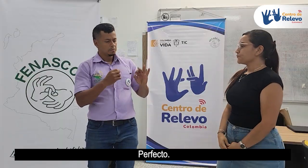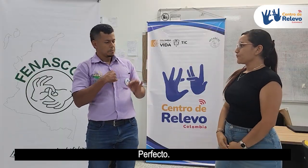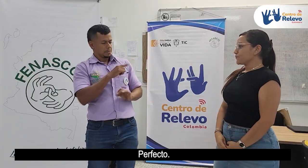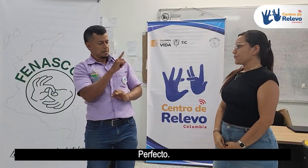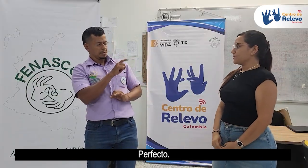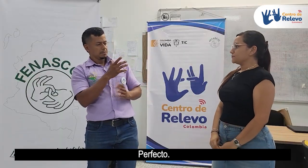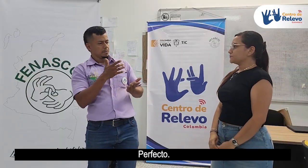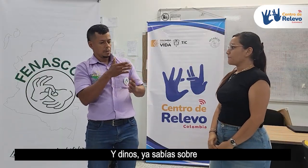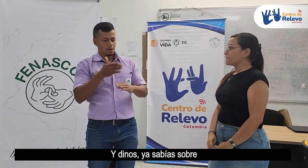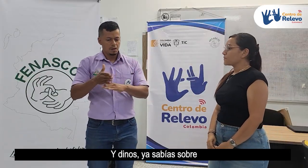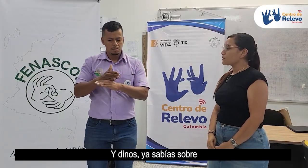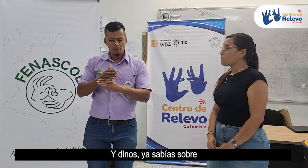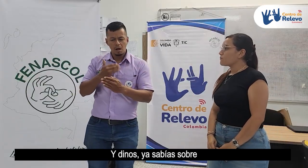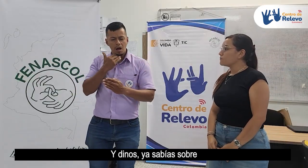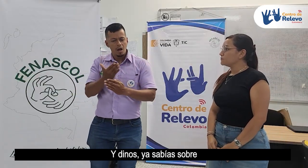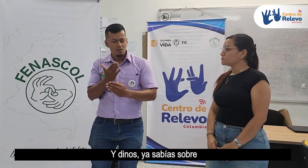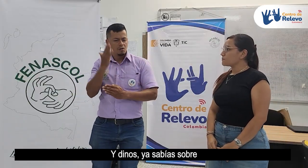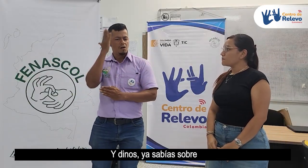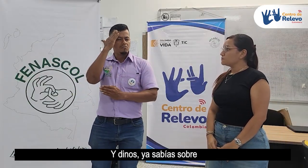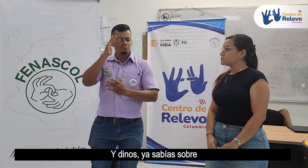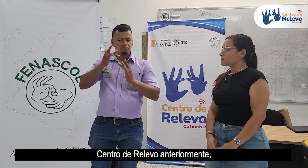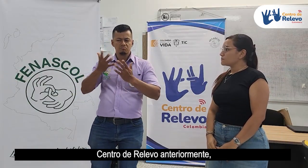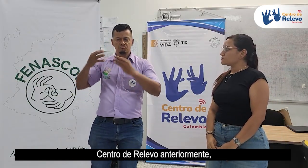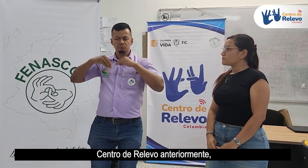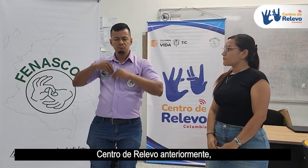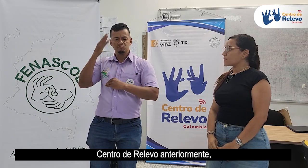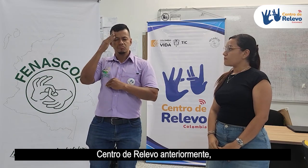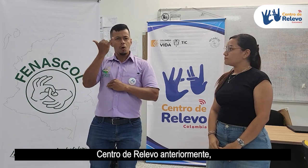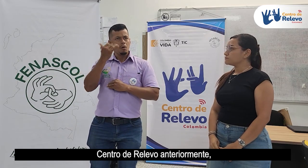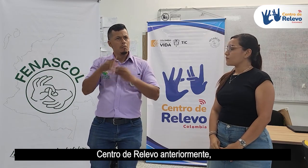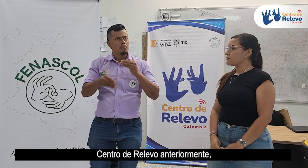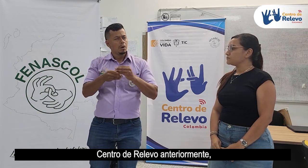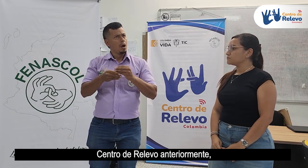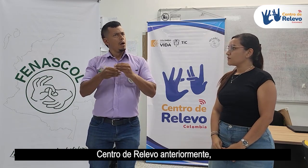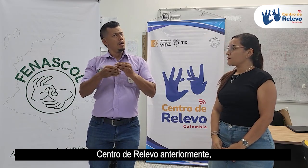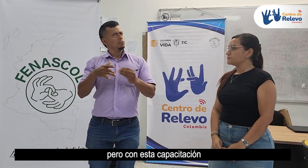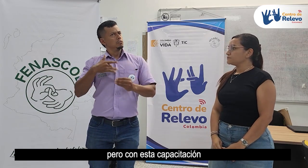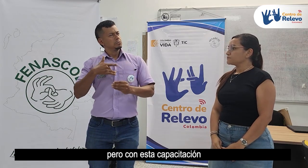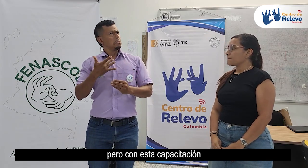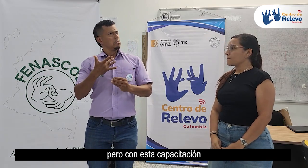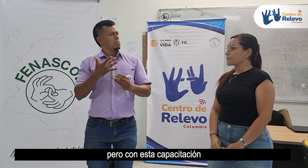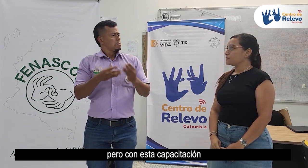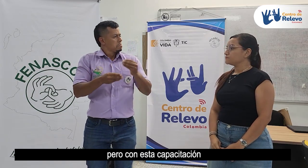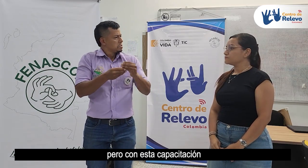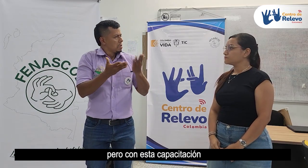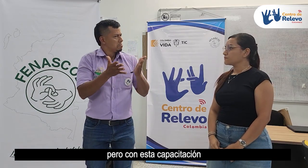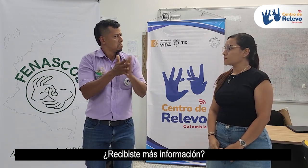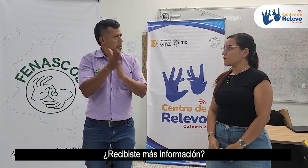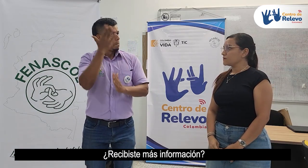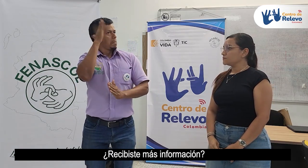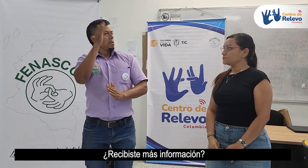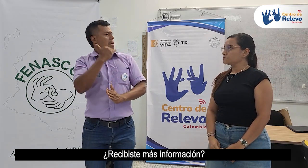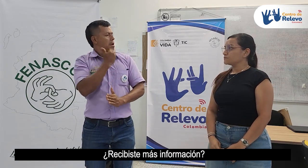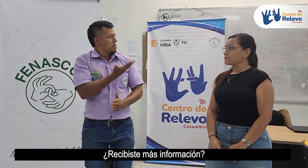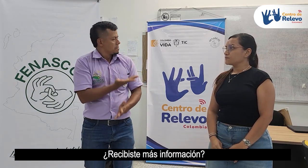Perfecto. Y dinos, ¿ya sabías sobre centro de relevo anteriormente, pero con esta capacitación recibiste más información?